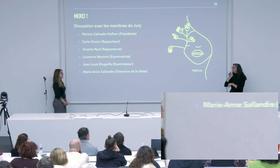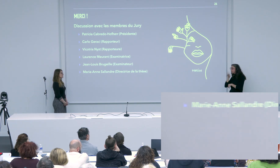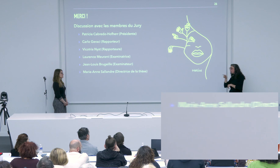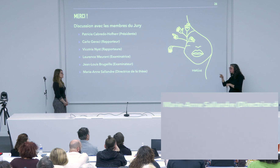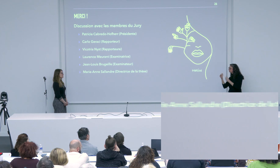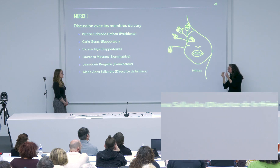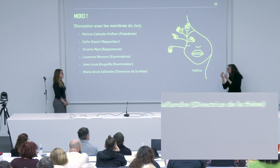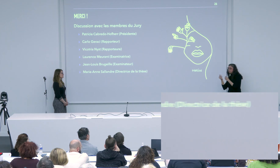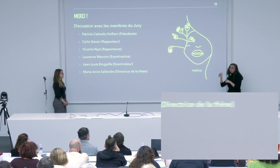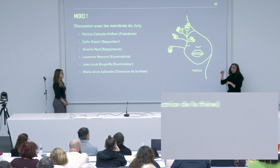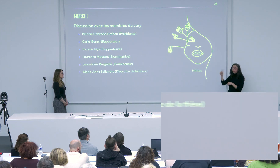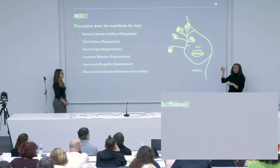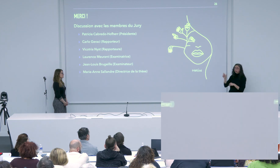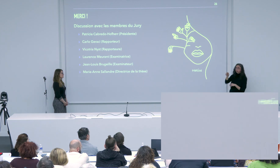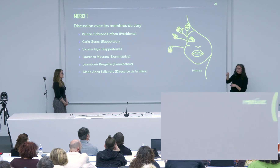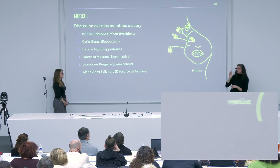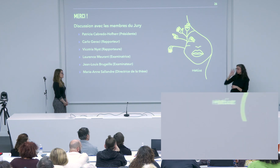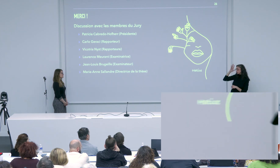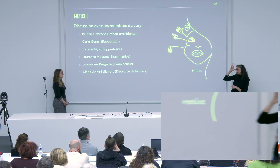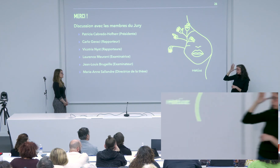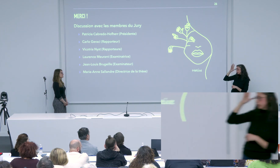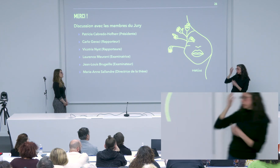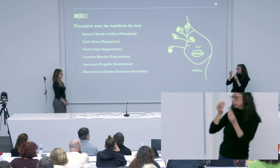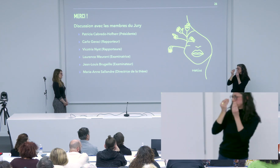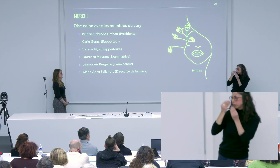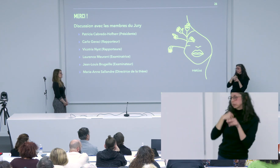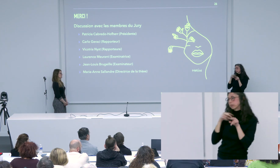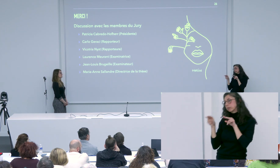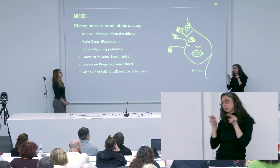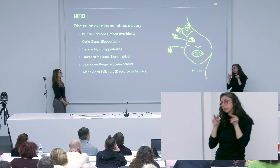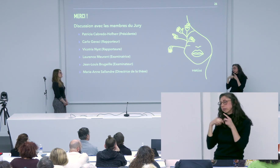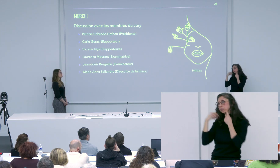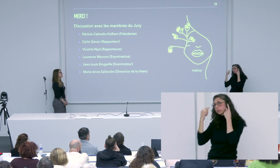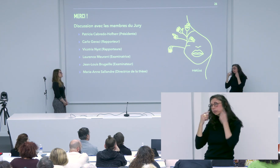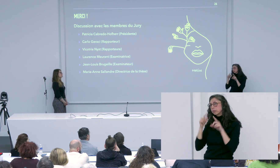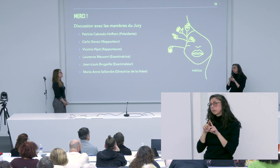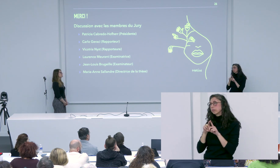où j'ai assisté au cours de Marianne Salandre, de Brigitte Garcia aussi,